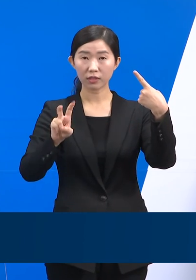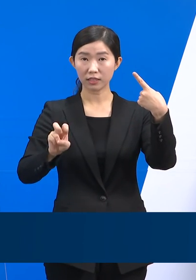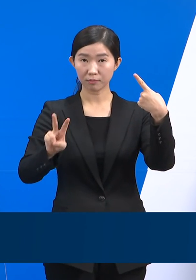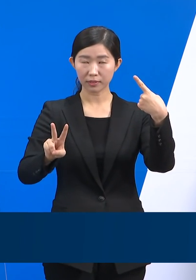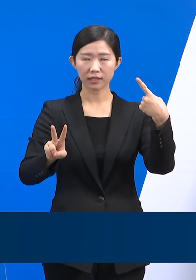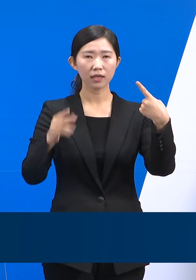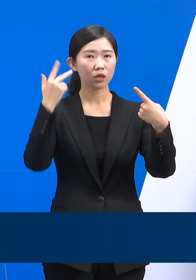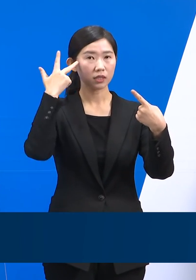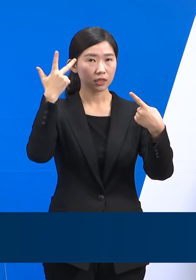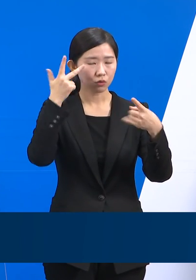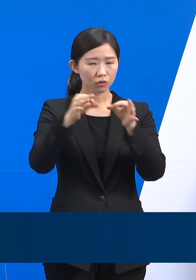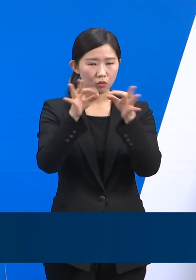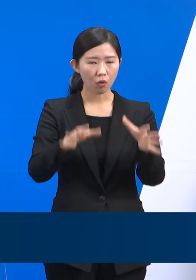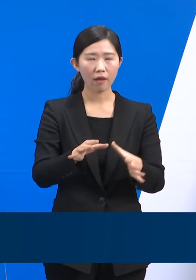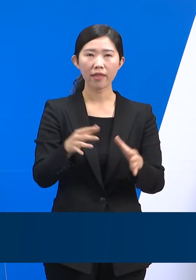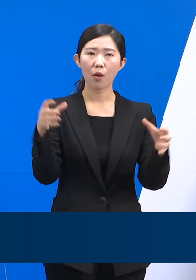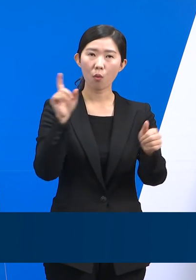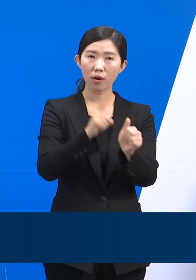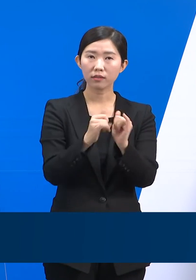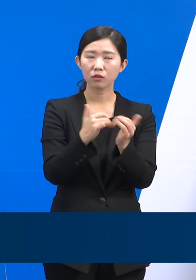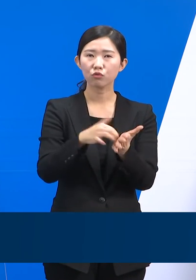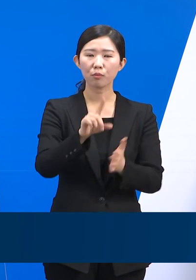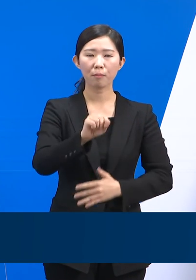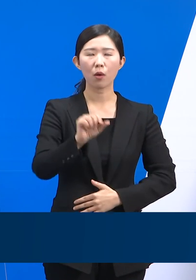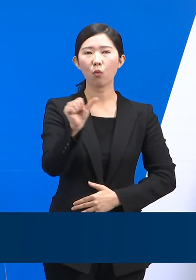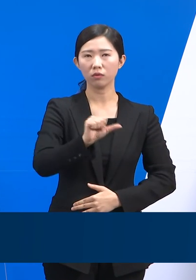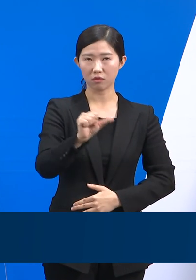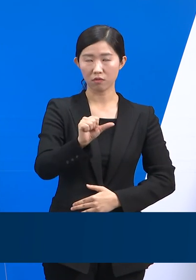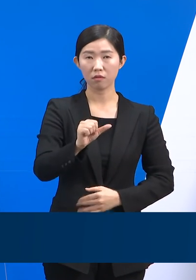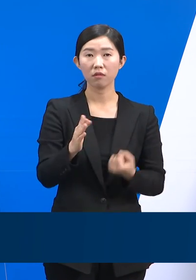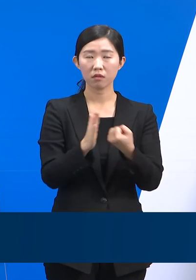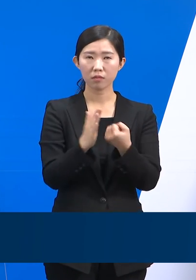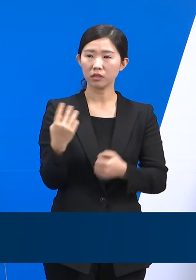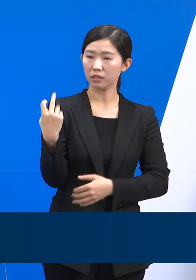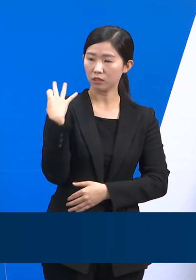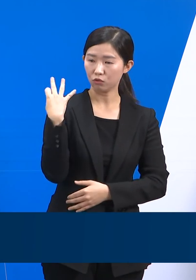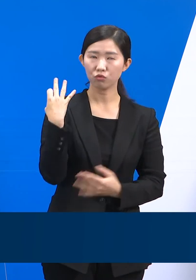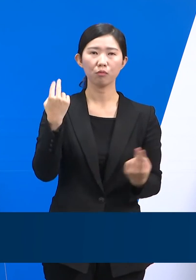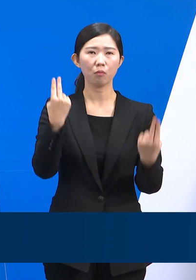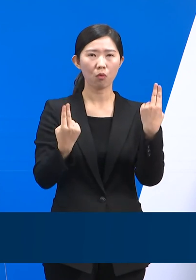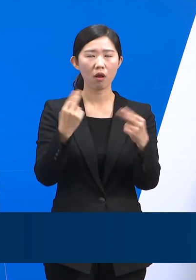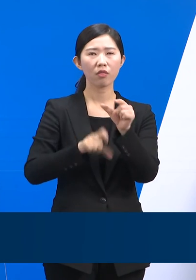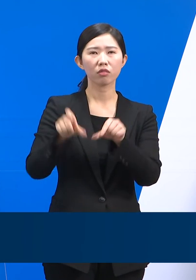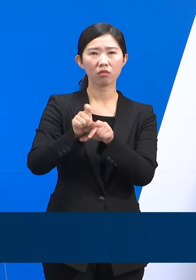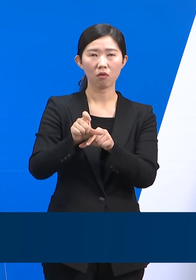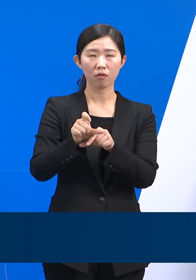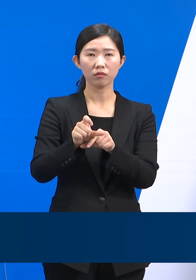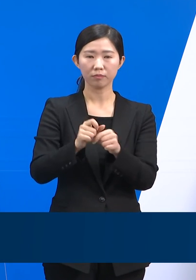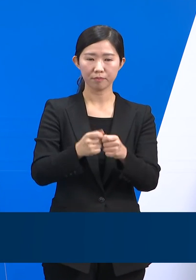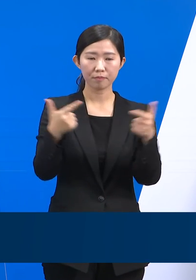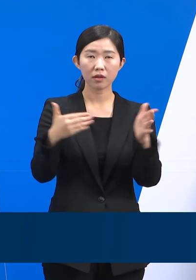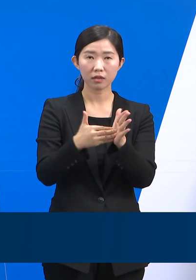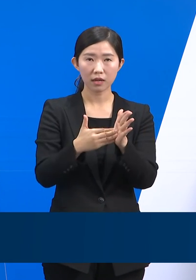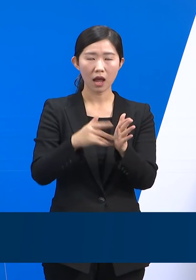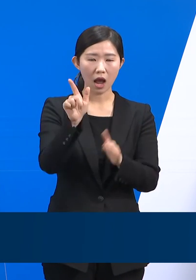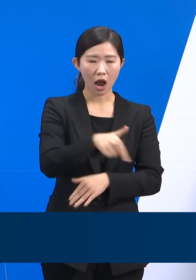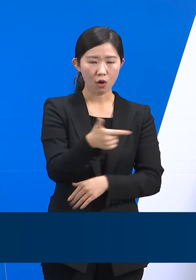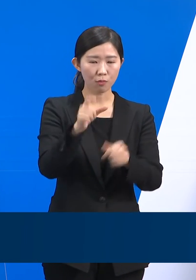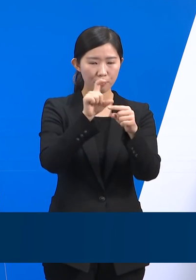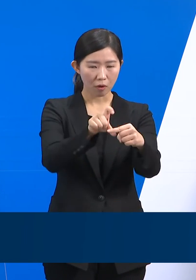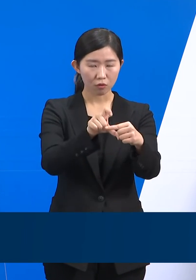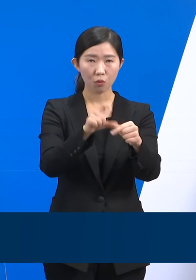,109명으로 전주 대비 4,553명 증가했으며 하루 평균 확진자는 2,158명입니다.